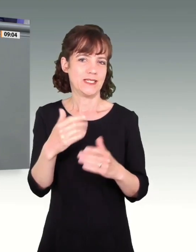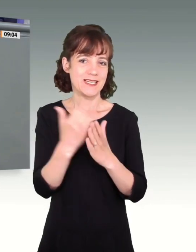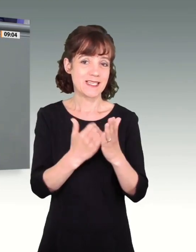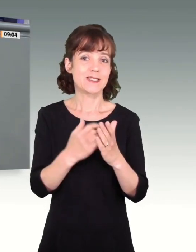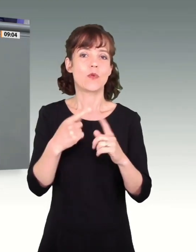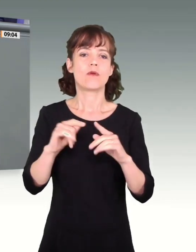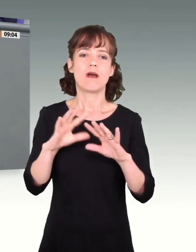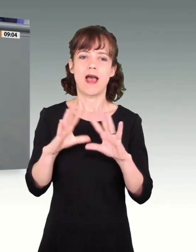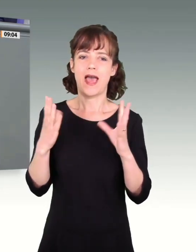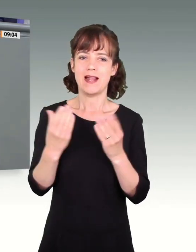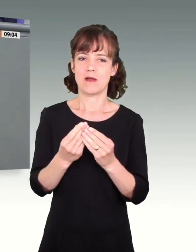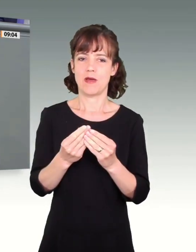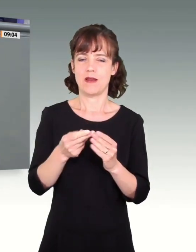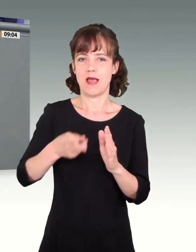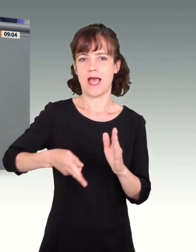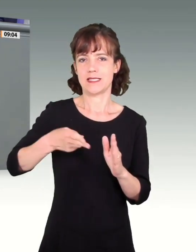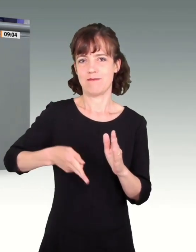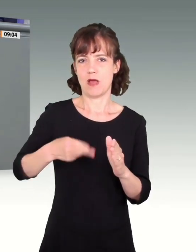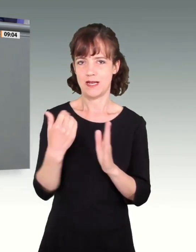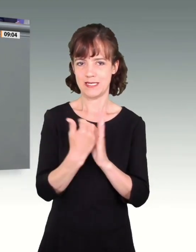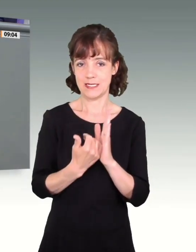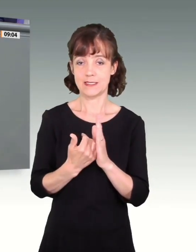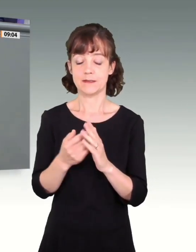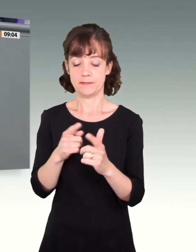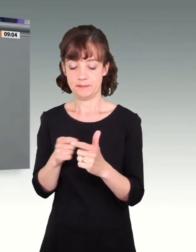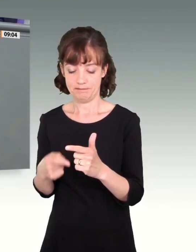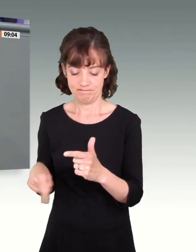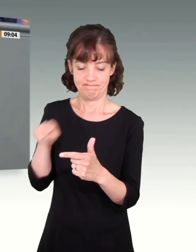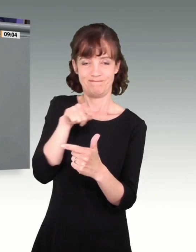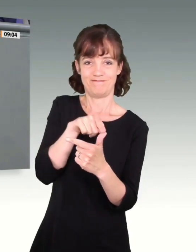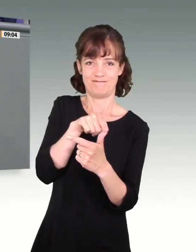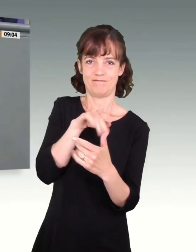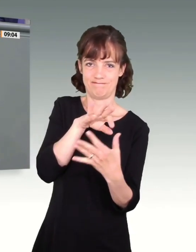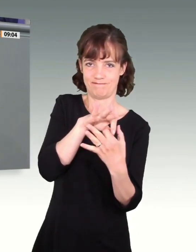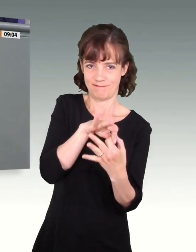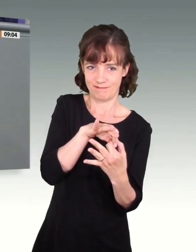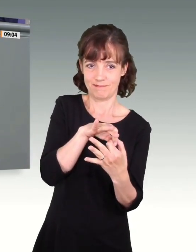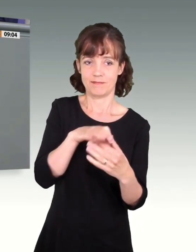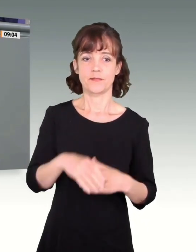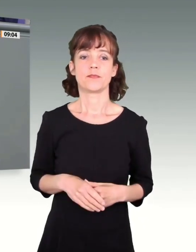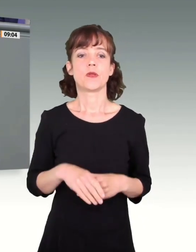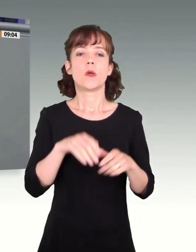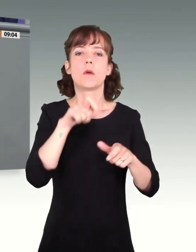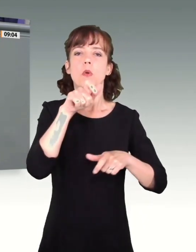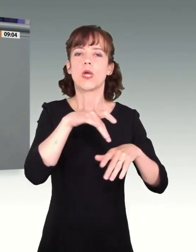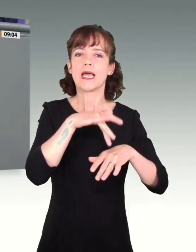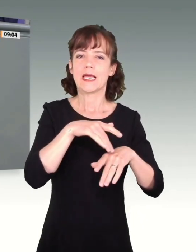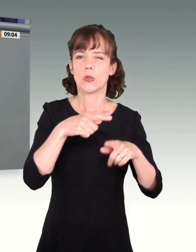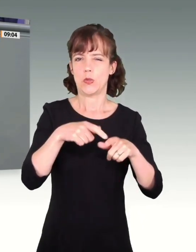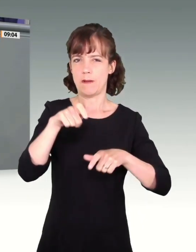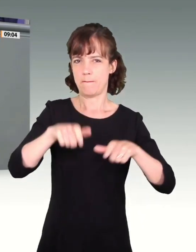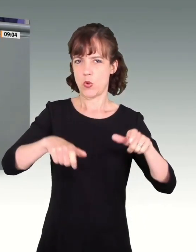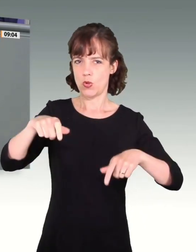Eisenbahngesetz. Zuerst zum Heizungsgesetz. Was die Bürgerinnen und Bürger hier